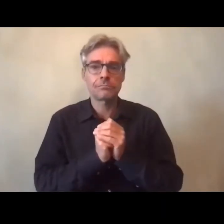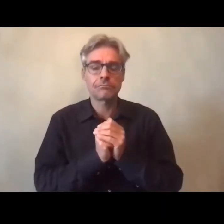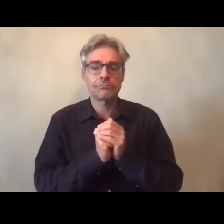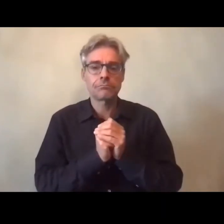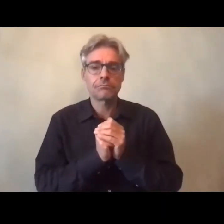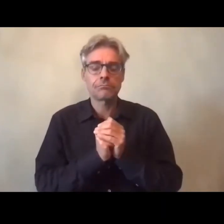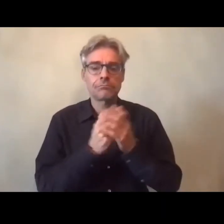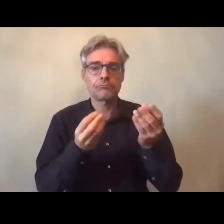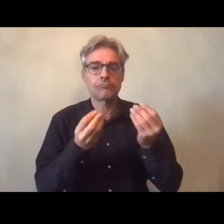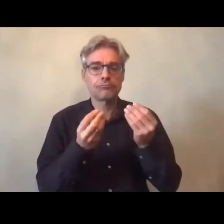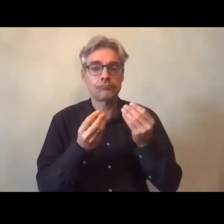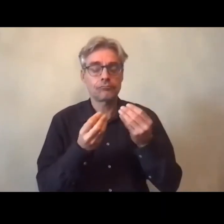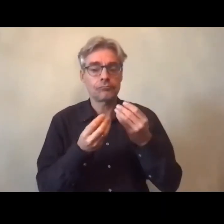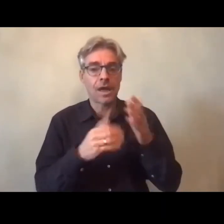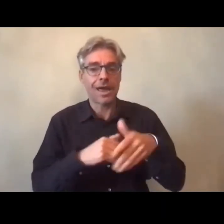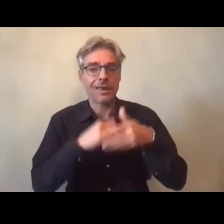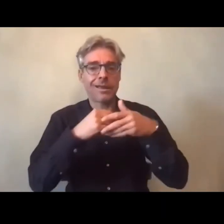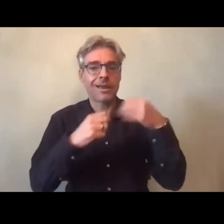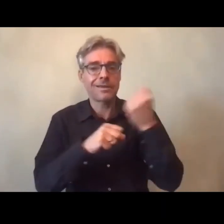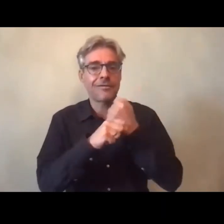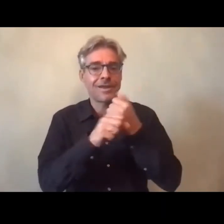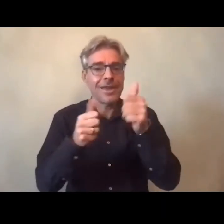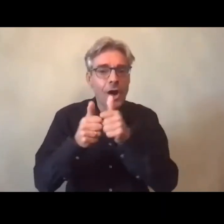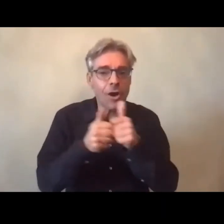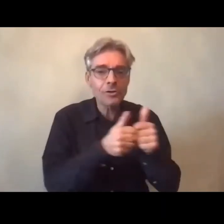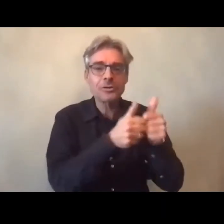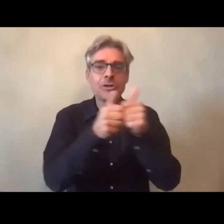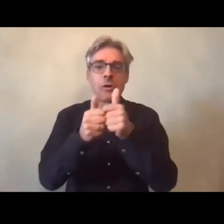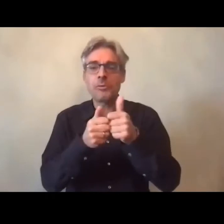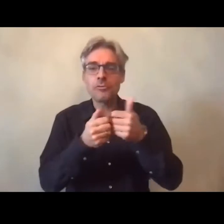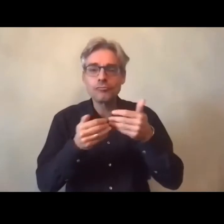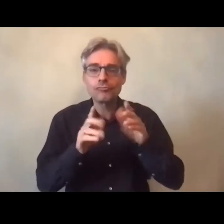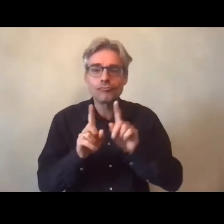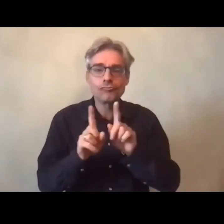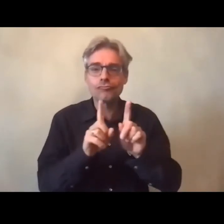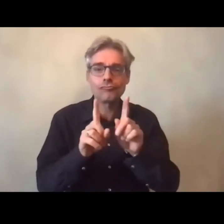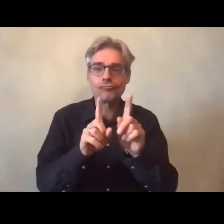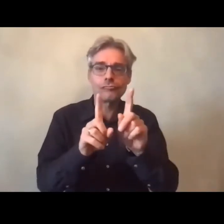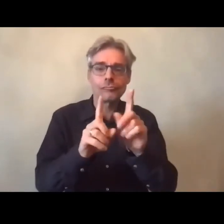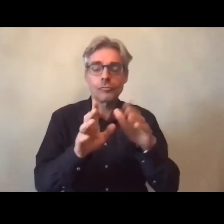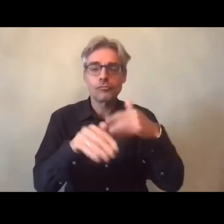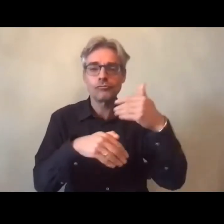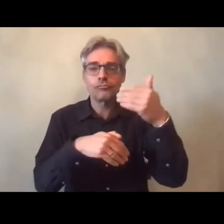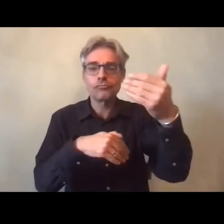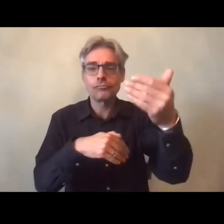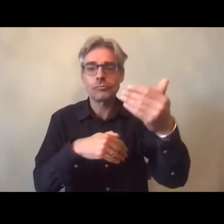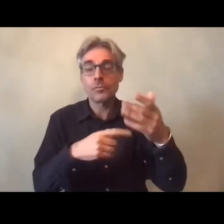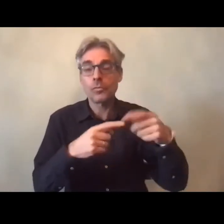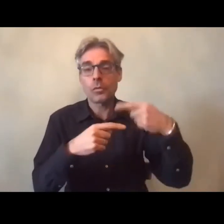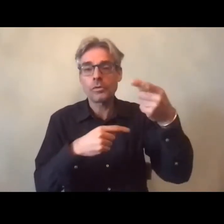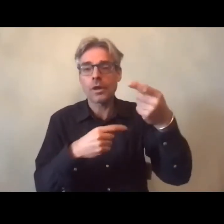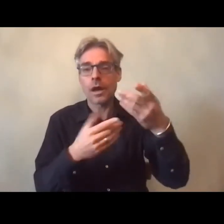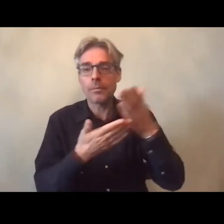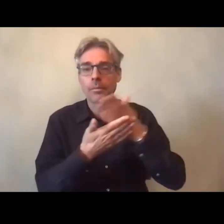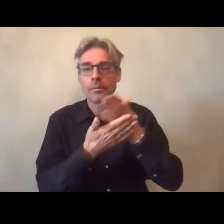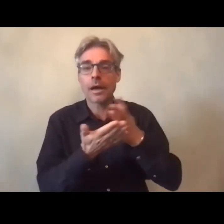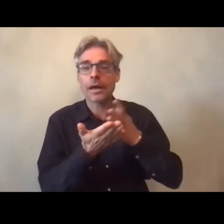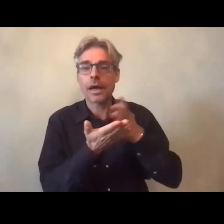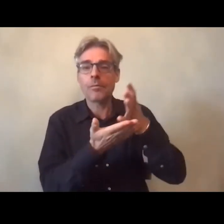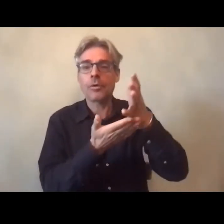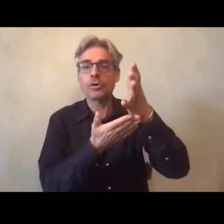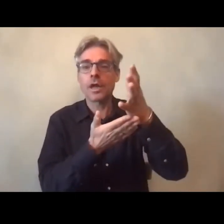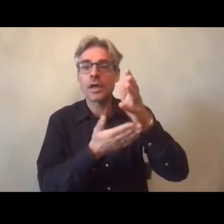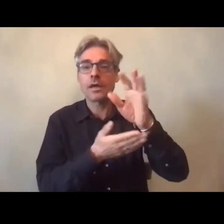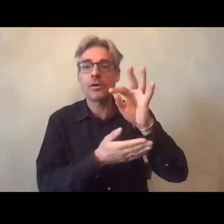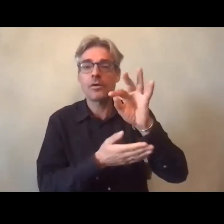qu'ils travaillent ensemble en fait et qui après puissent déposer un projet un appel à projet FIRA